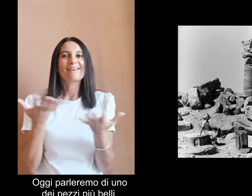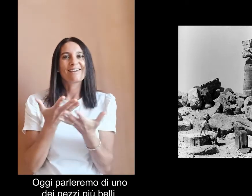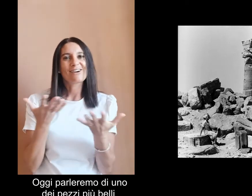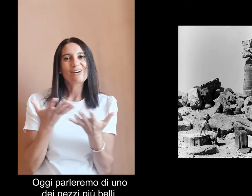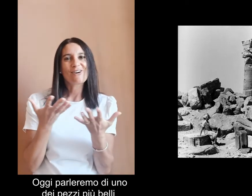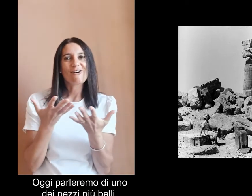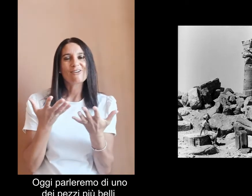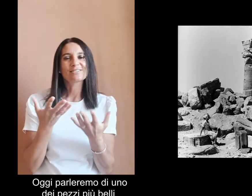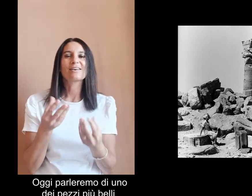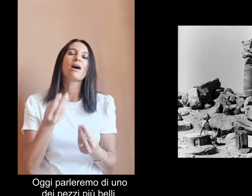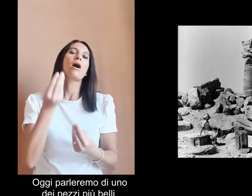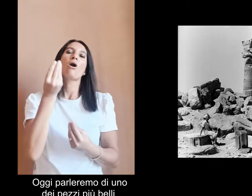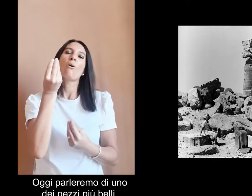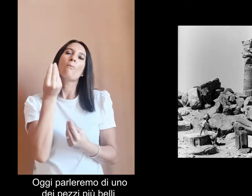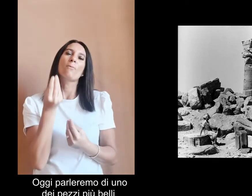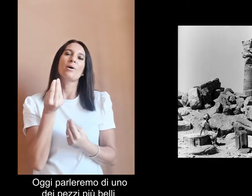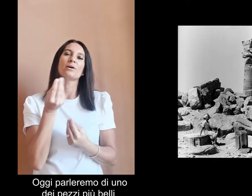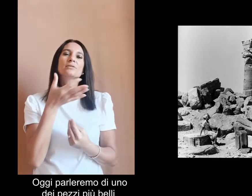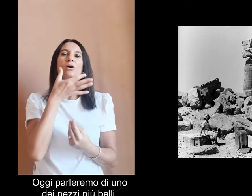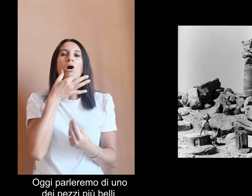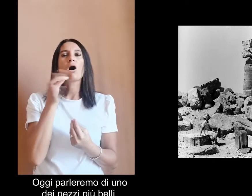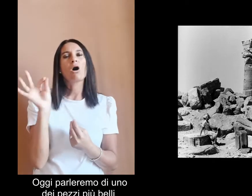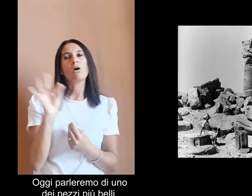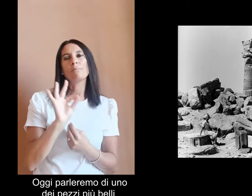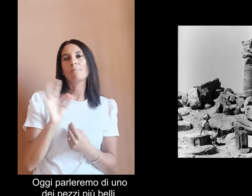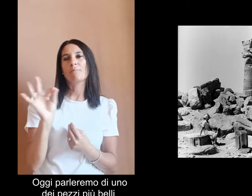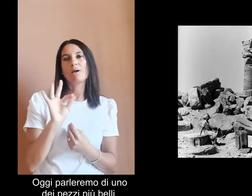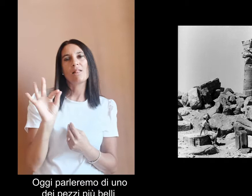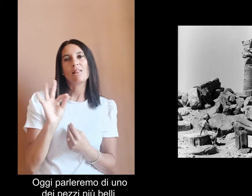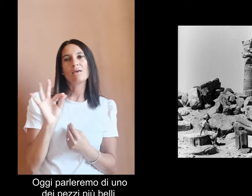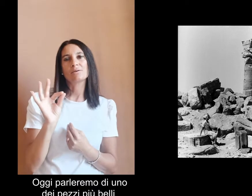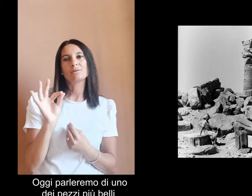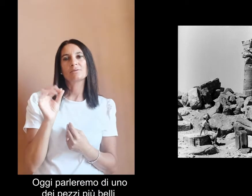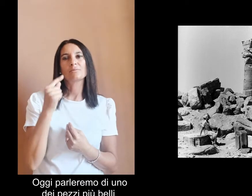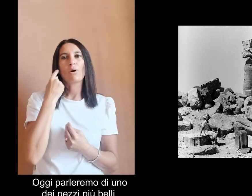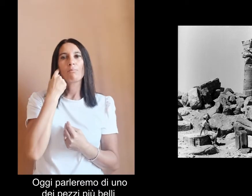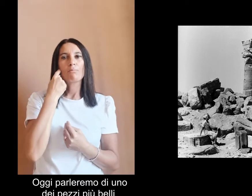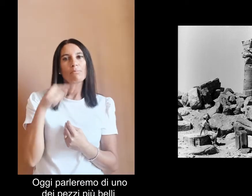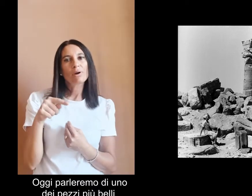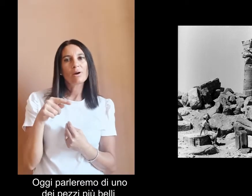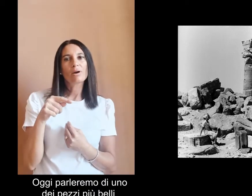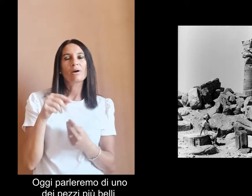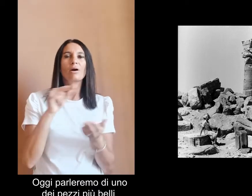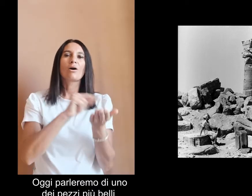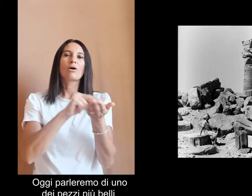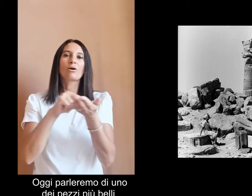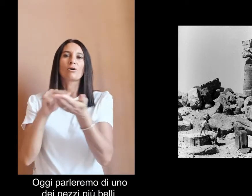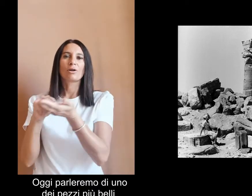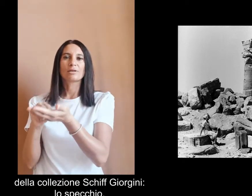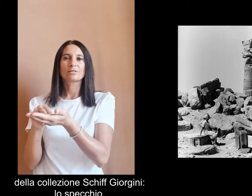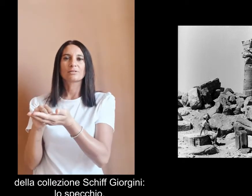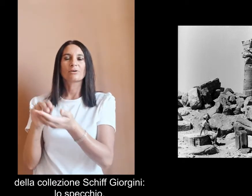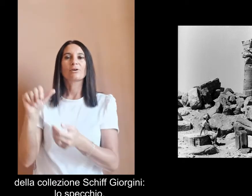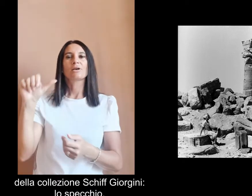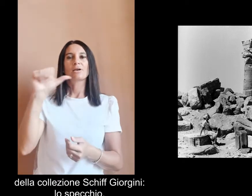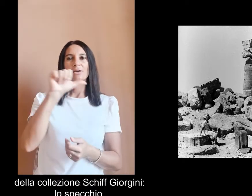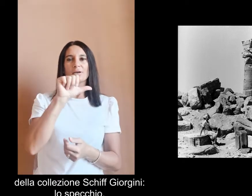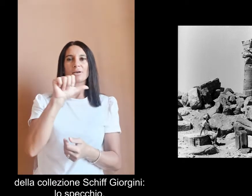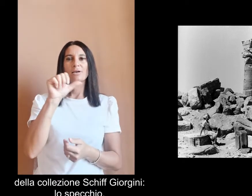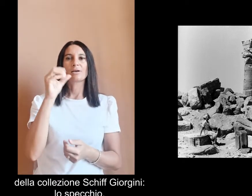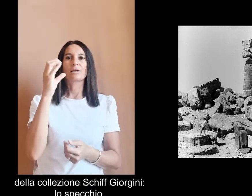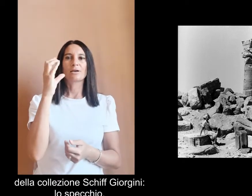parleremo di uno dei pezzi più belli della